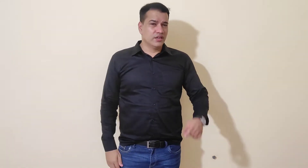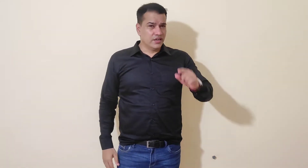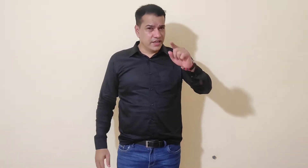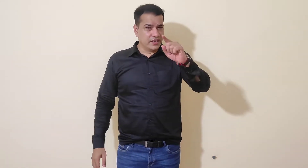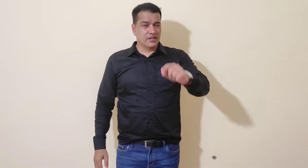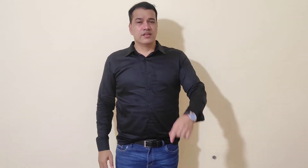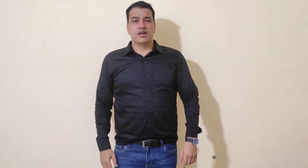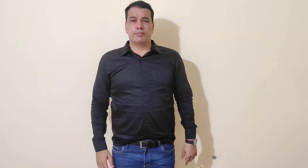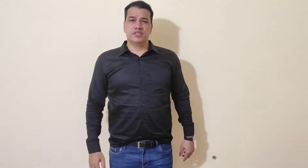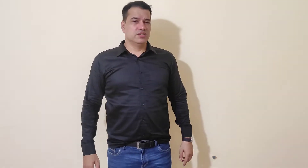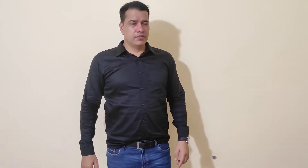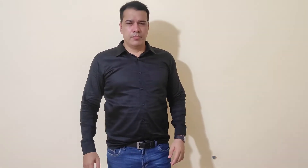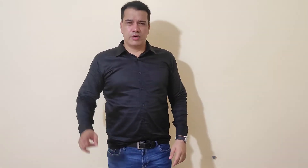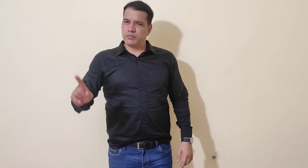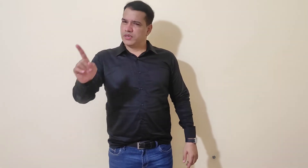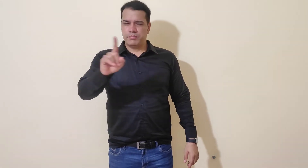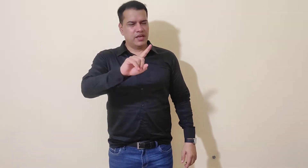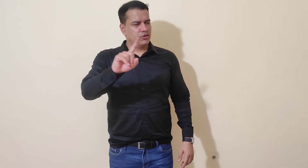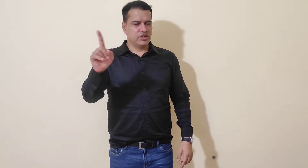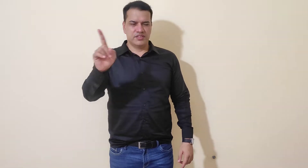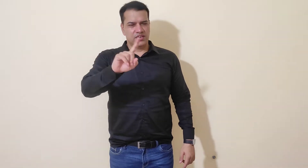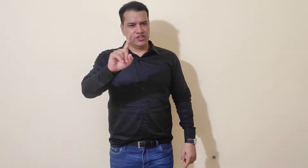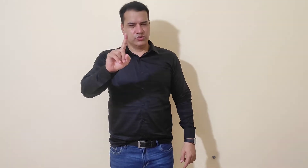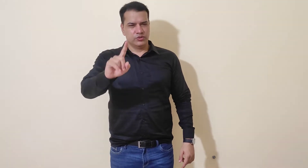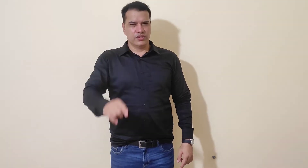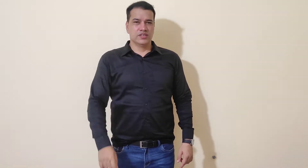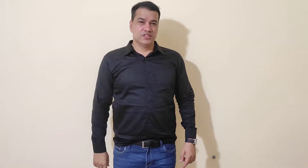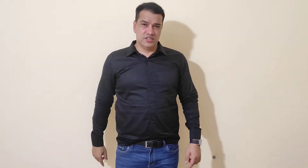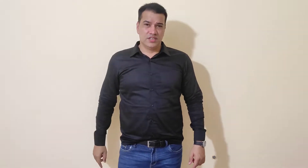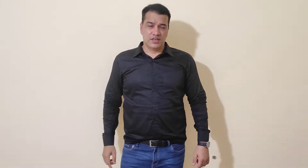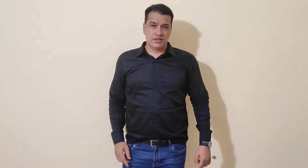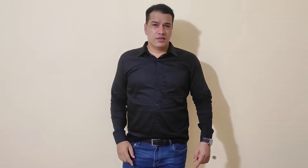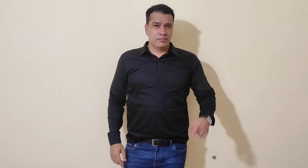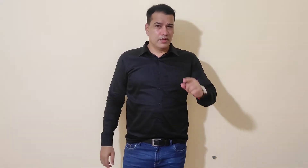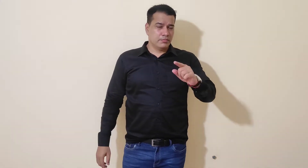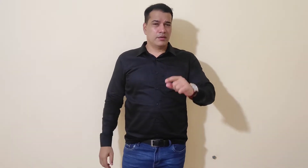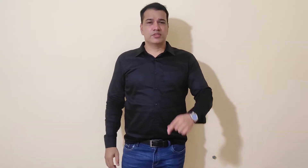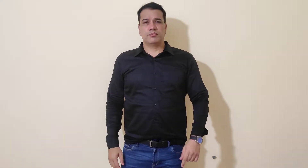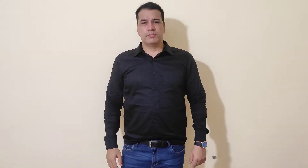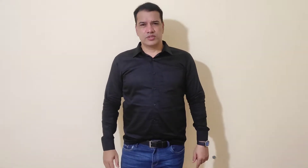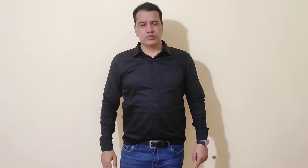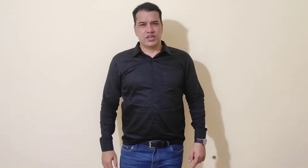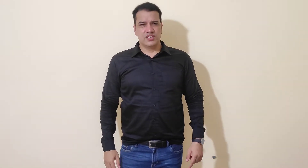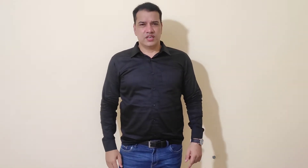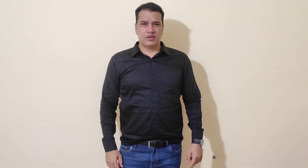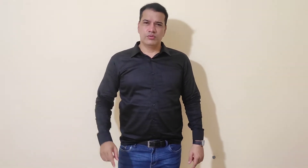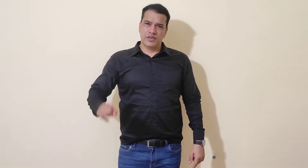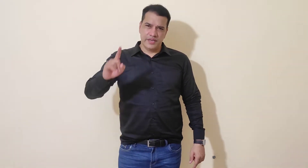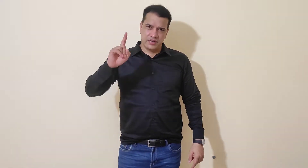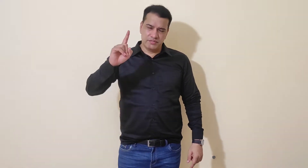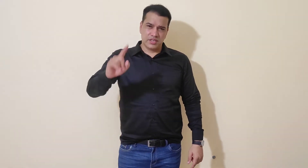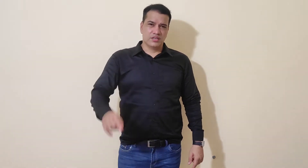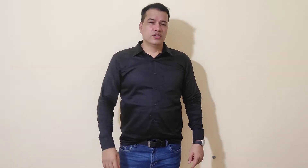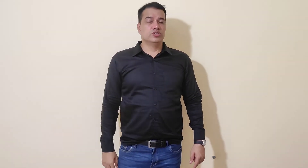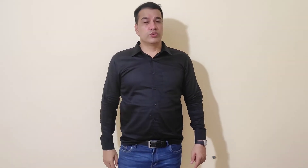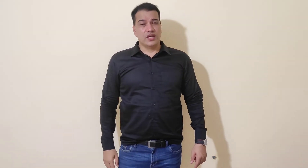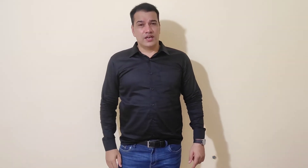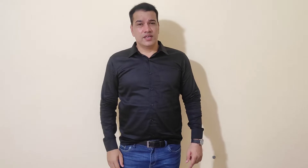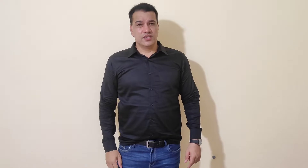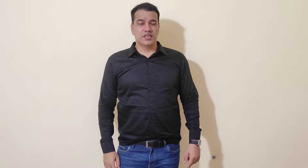लेकिन आपने जीवन बिमा के उपर कभी कोई कवीता नहीं सुने होगी जी हाँ, आज मैं आपके सामने प्रस्तूत करने जा रहा हूँ एक कवीता जो की आधारी